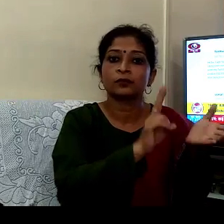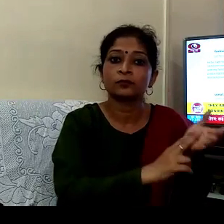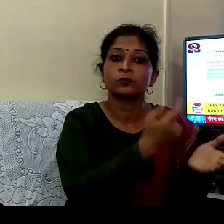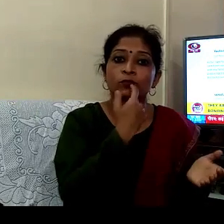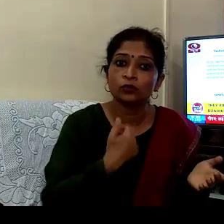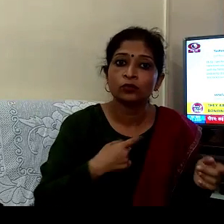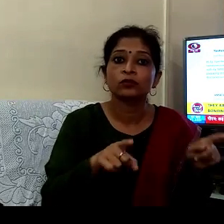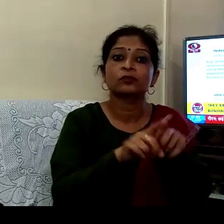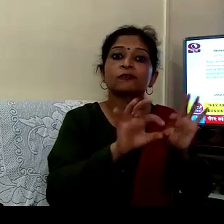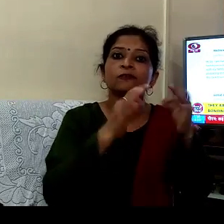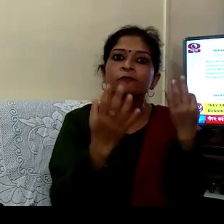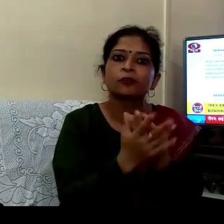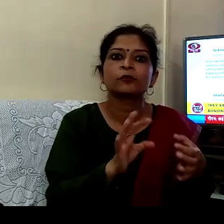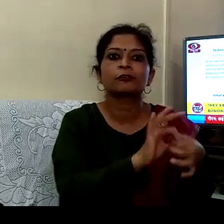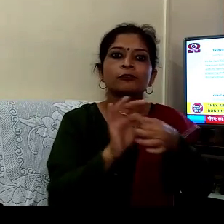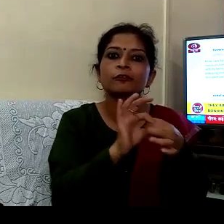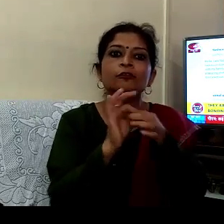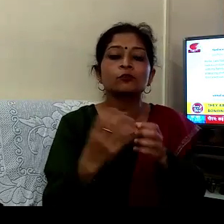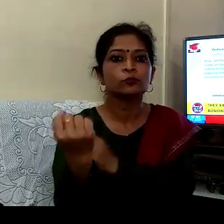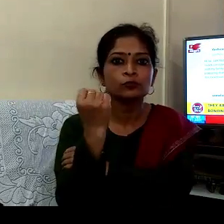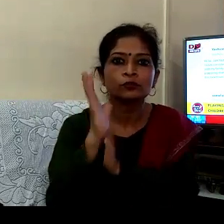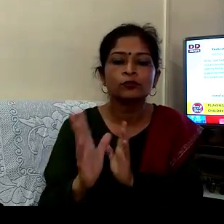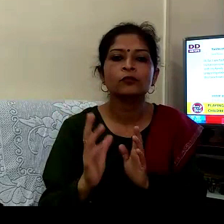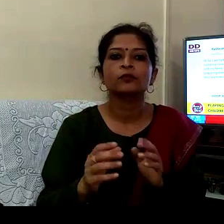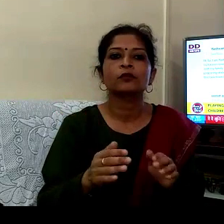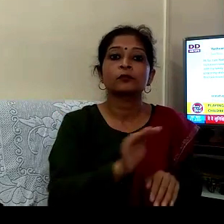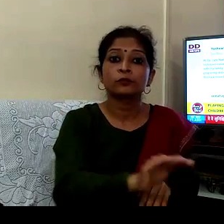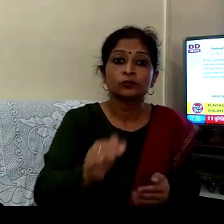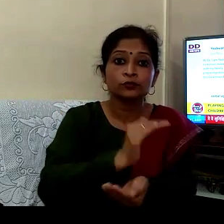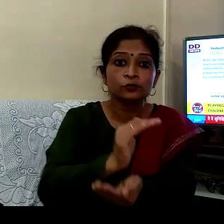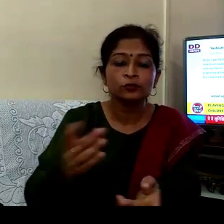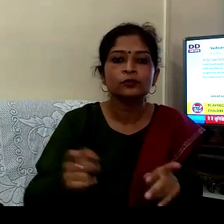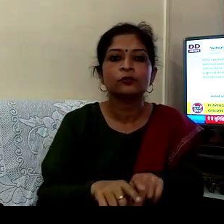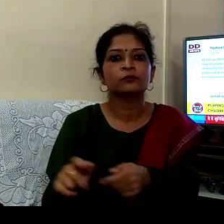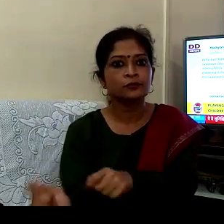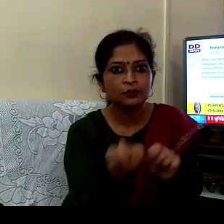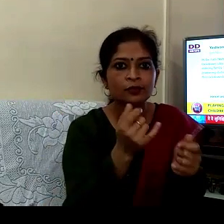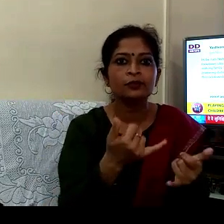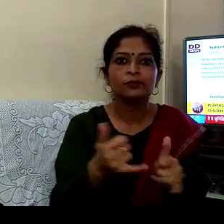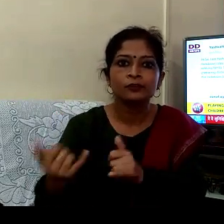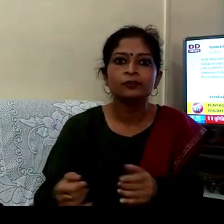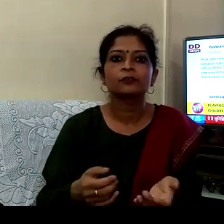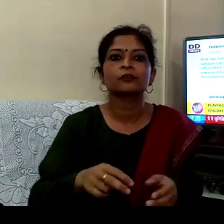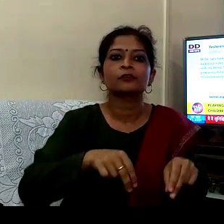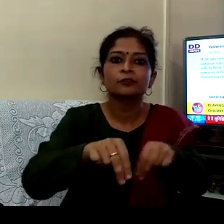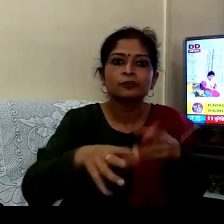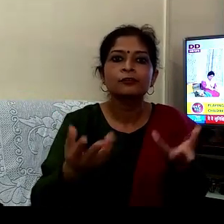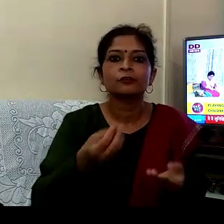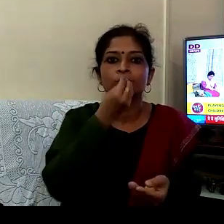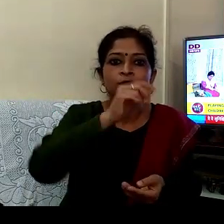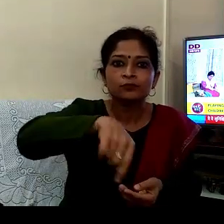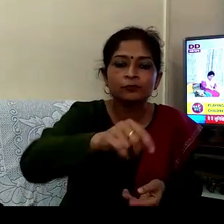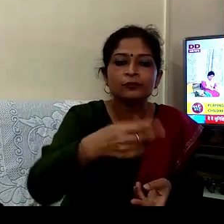کو مجبوط کر رہے ہیں بچوں کے ساتھ بار گیمز اور کرکیٹ کھیل رہے ہیں کچین میں نئی نئی ڈسٹنس بنا رہے ہیں